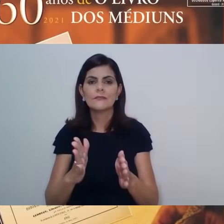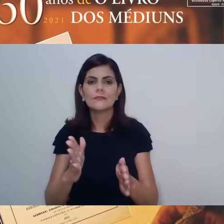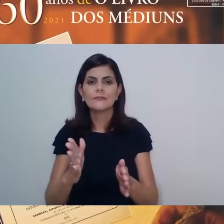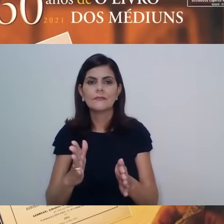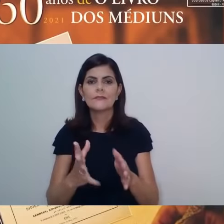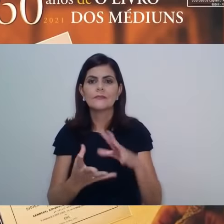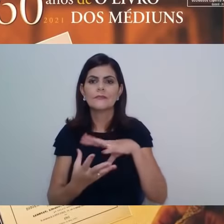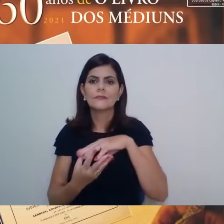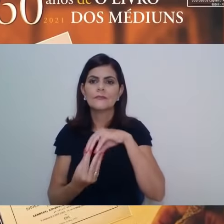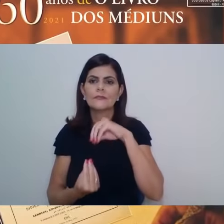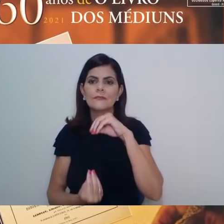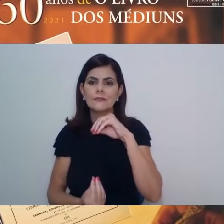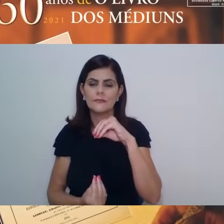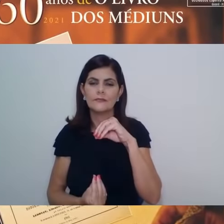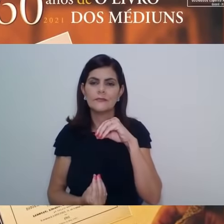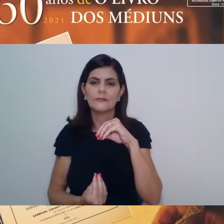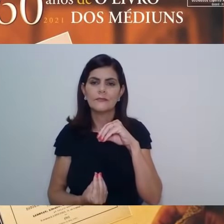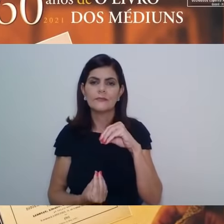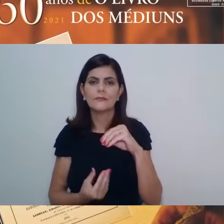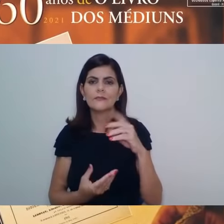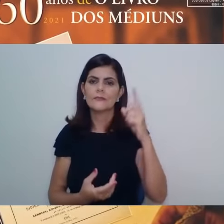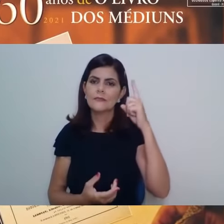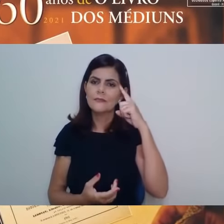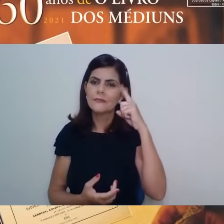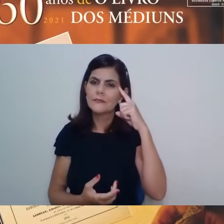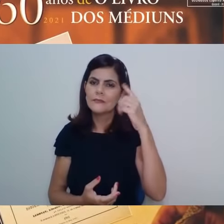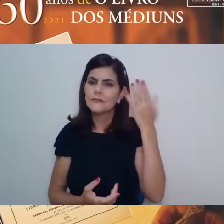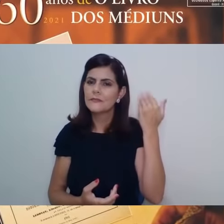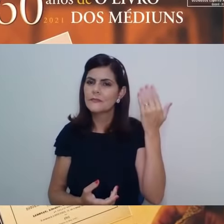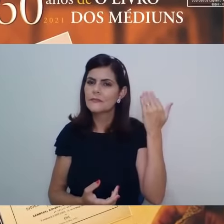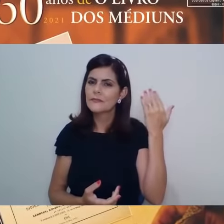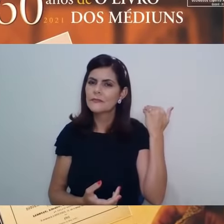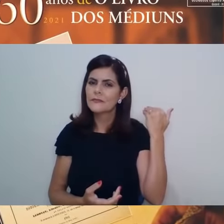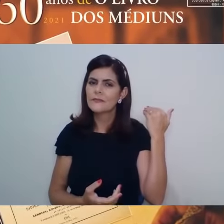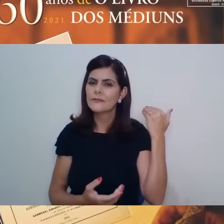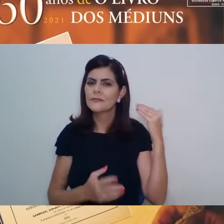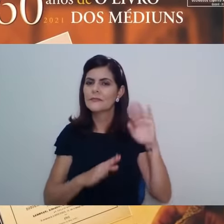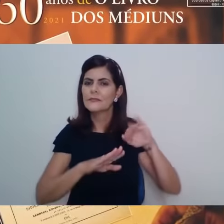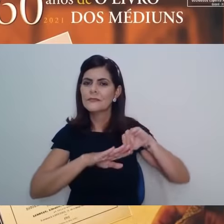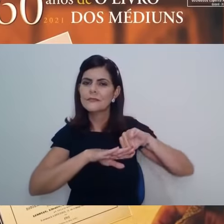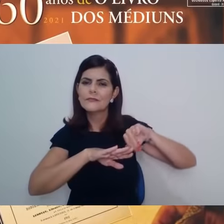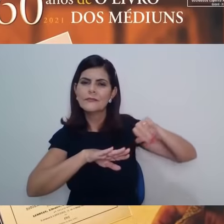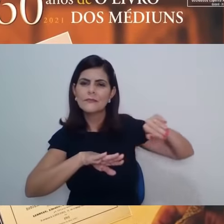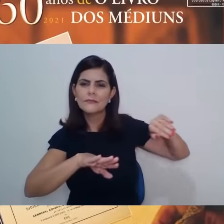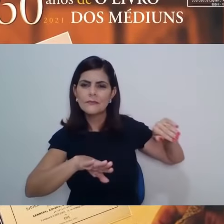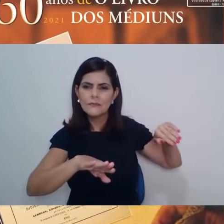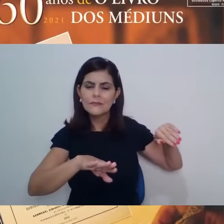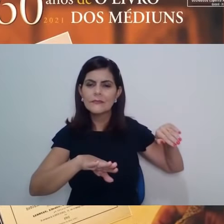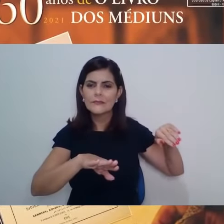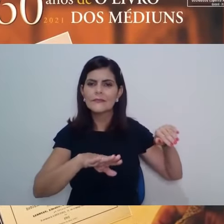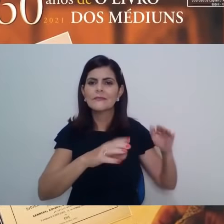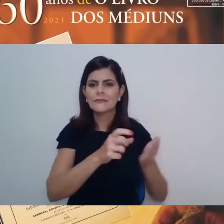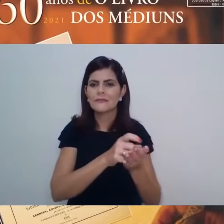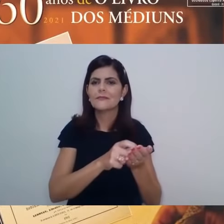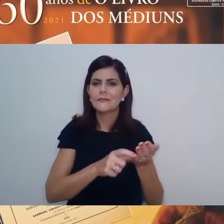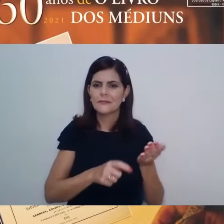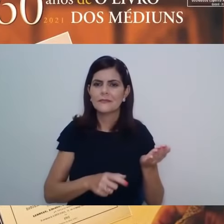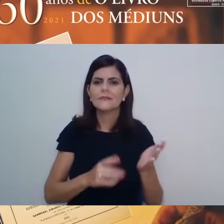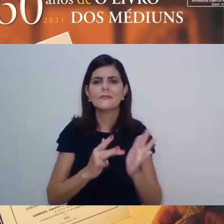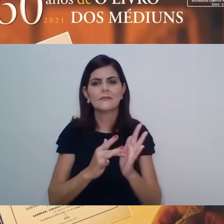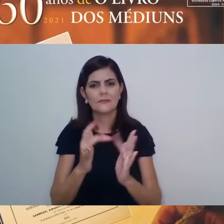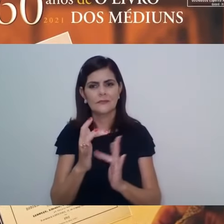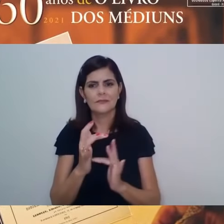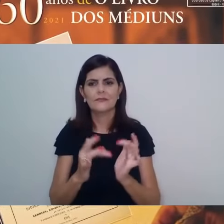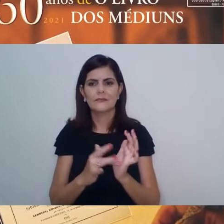encarnação apenas, vínhamos muitos de nós afastados da mensagem de Jesus, embora, muitas vezes,